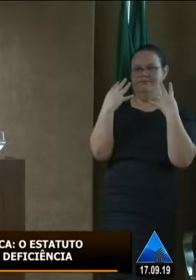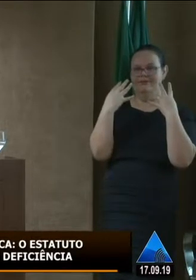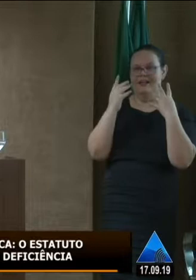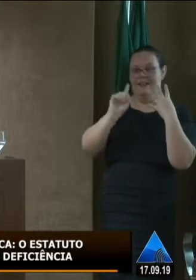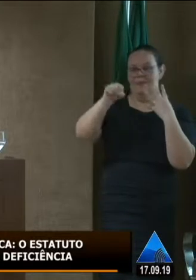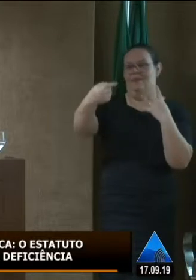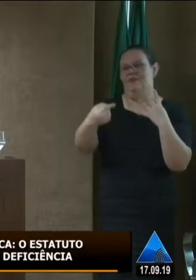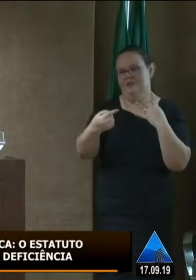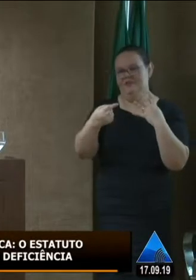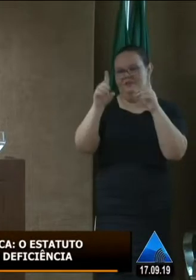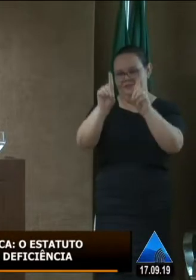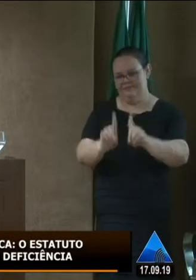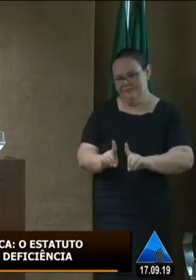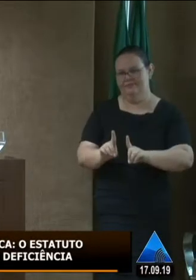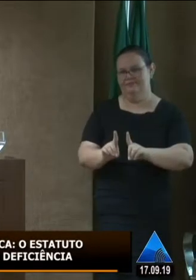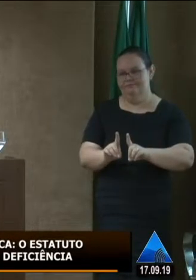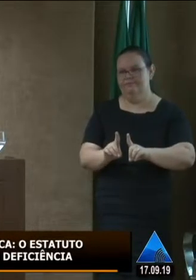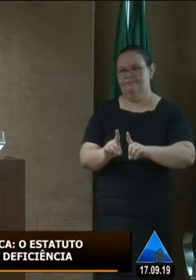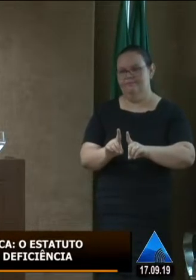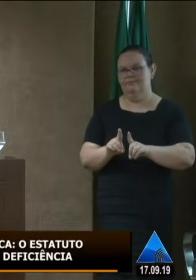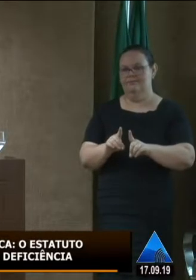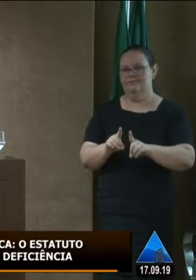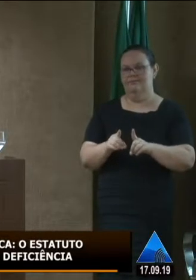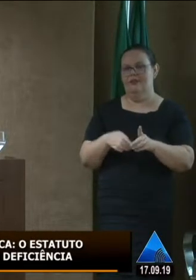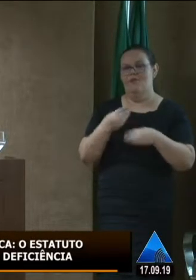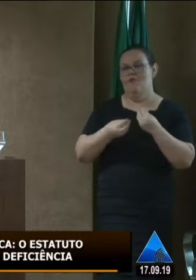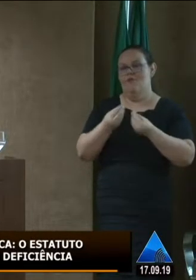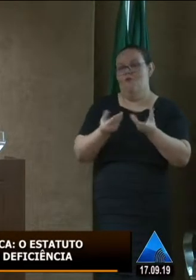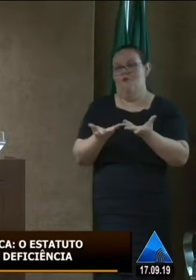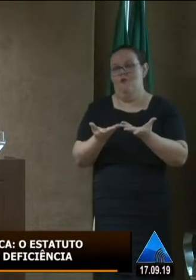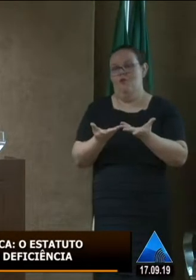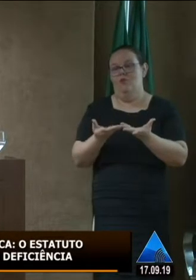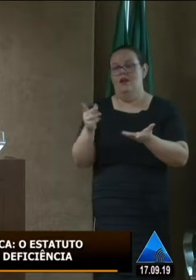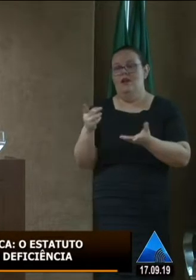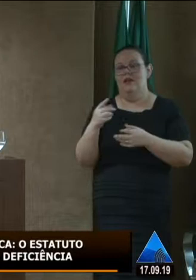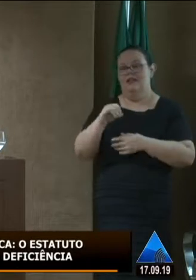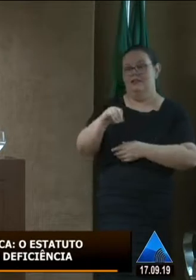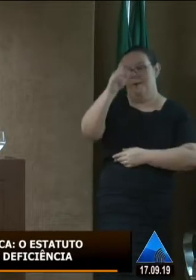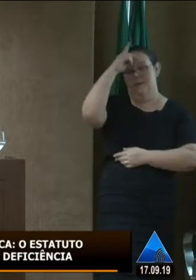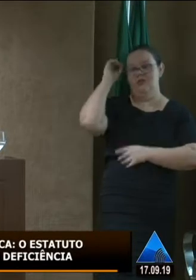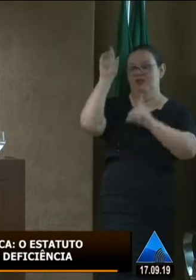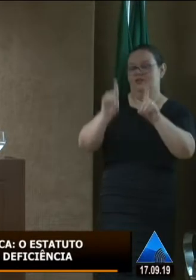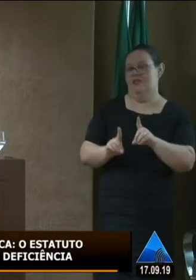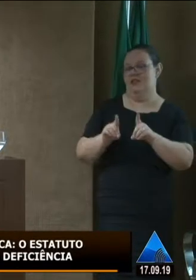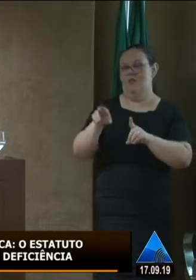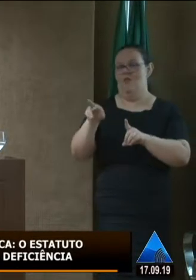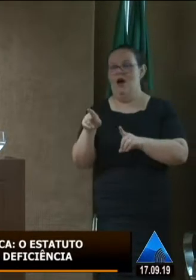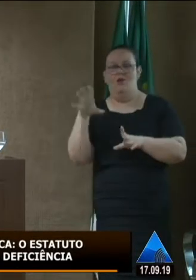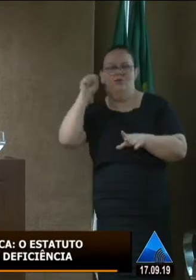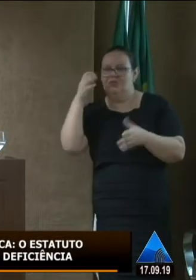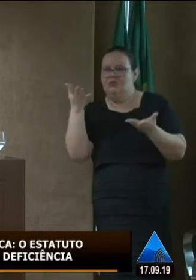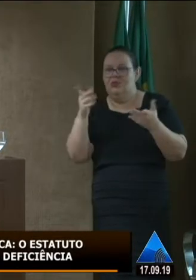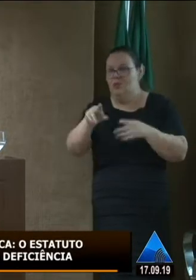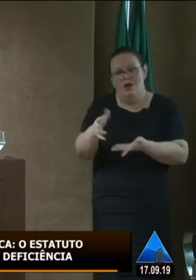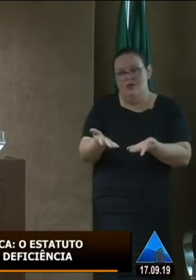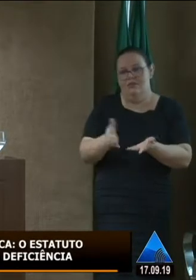outras depois as pessoas com deficiência como se as coisas fossem de igual para igual e todos aqui sabem que não é